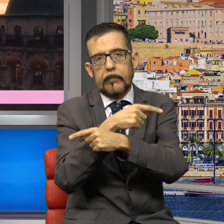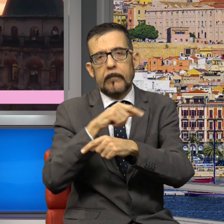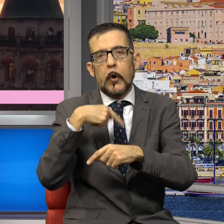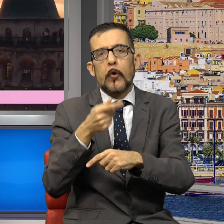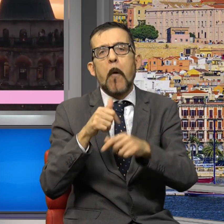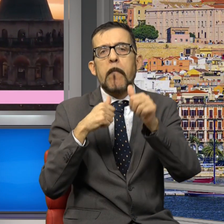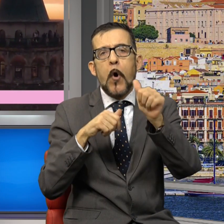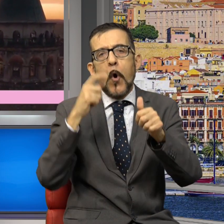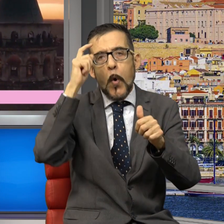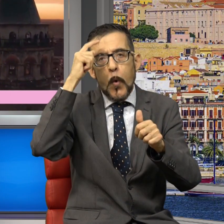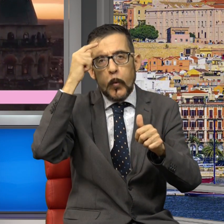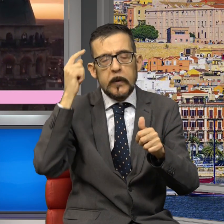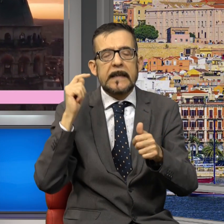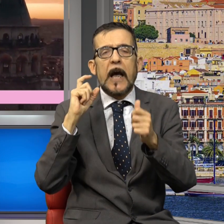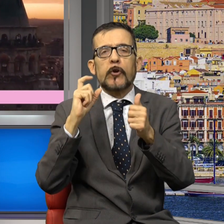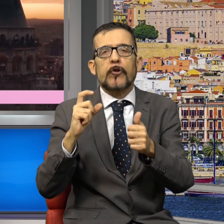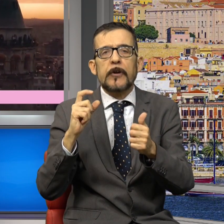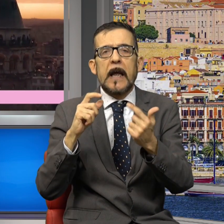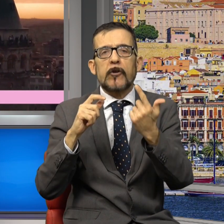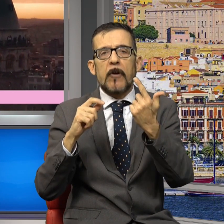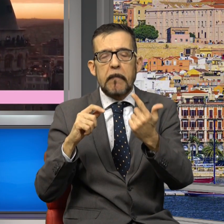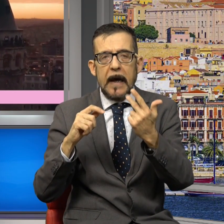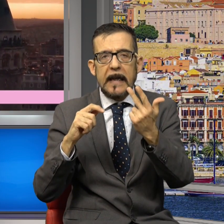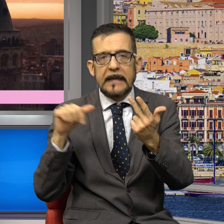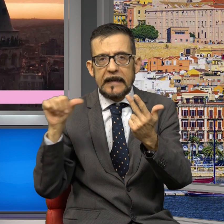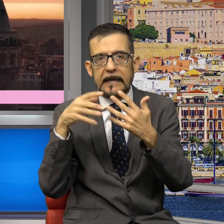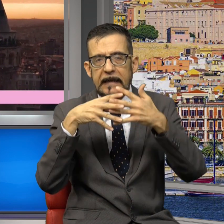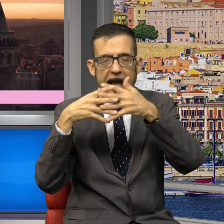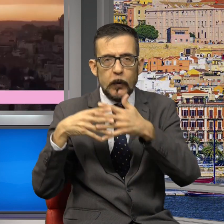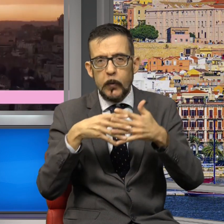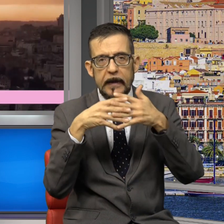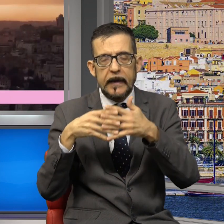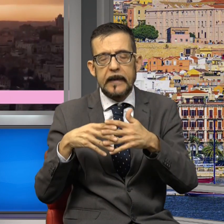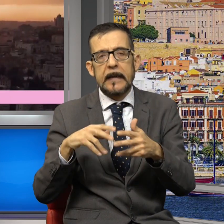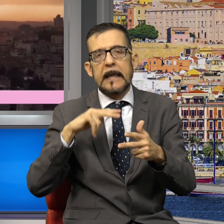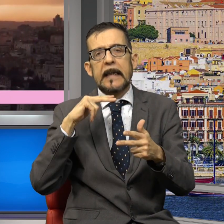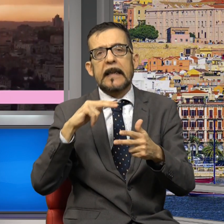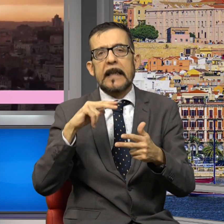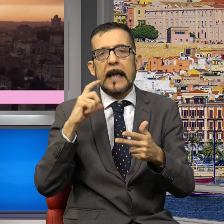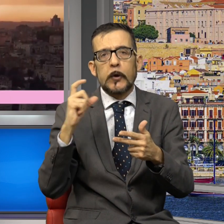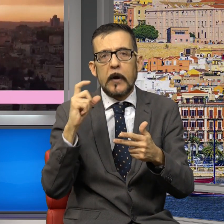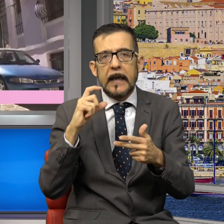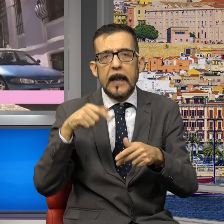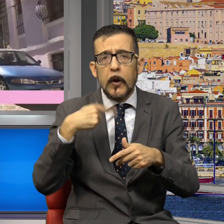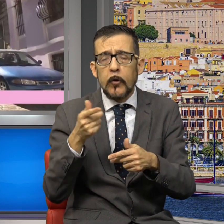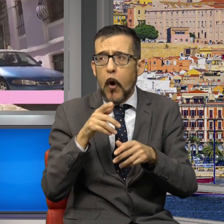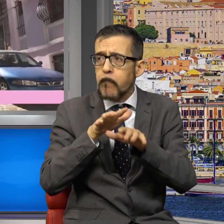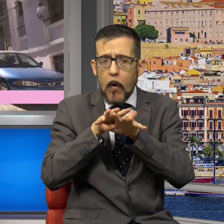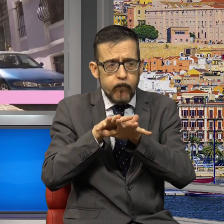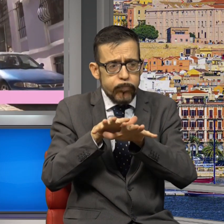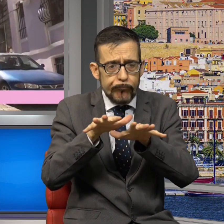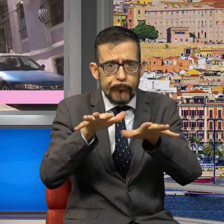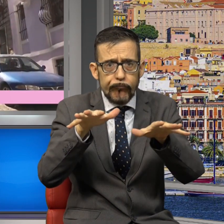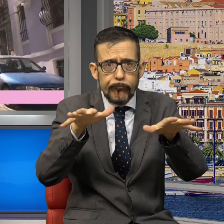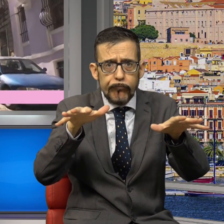Cina, Germania, Svizzera, Stati Uniti e il terzo cliente dopo Germania e USA. E così adesso dopo aver ramificato la presenza